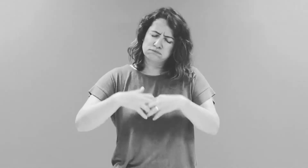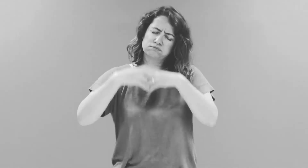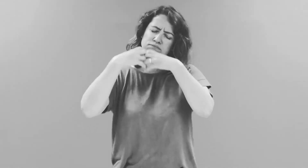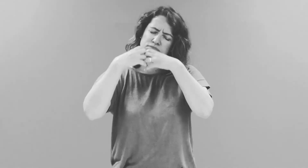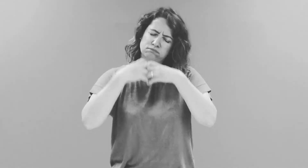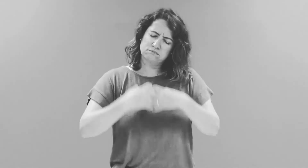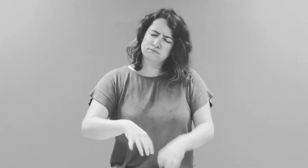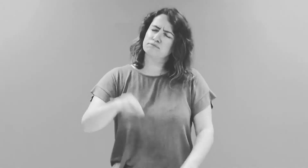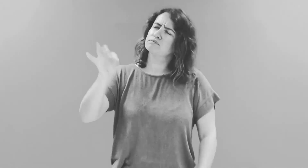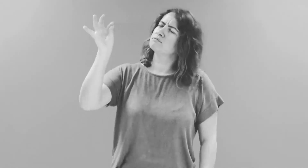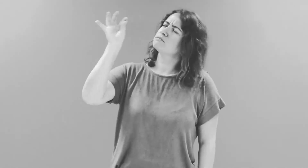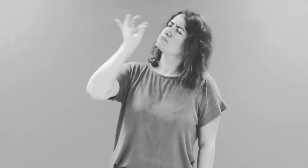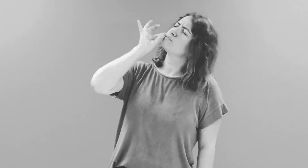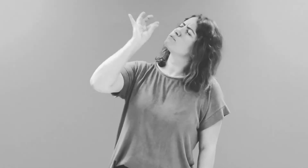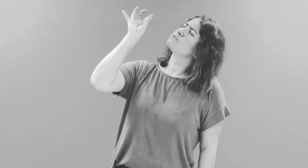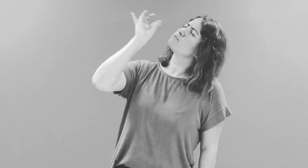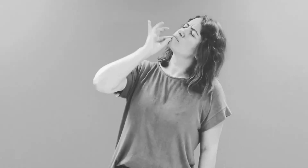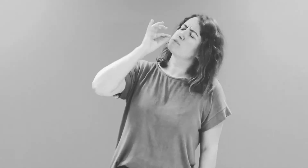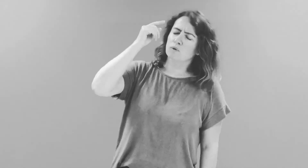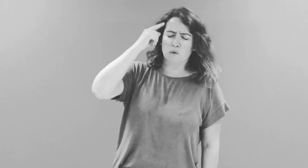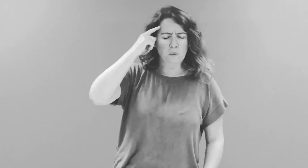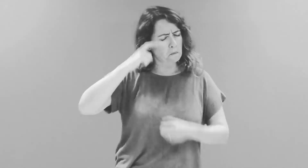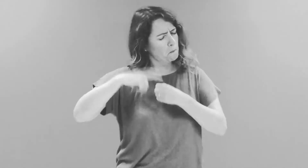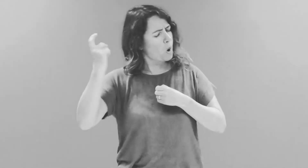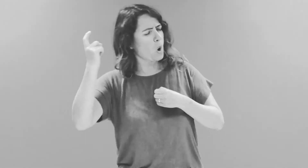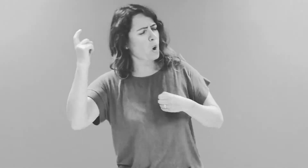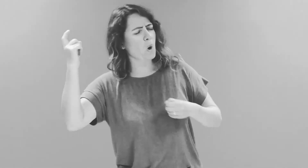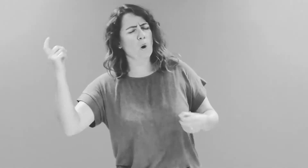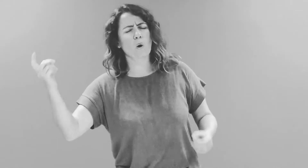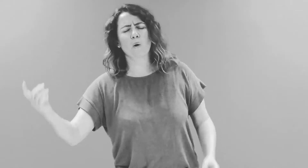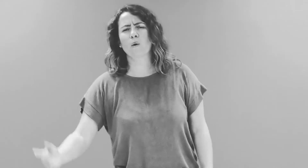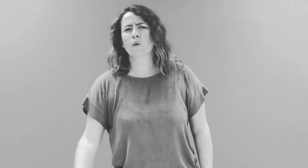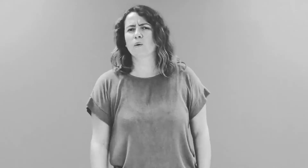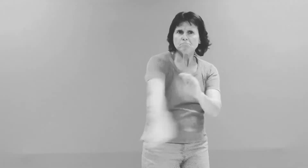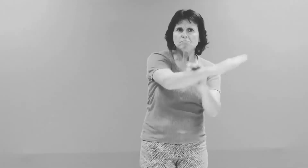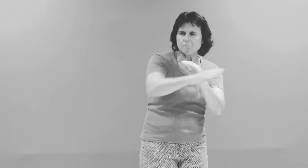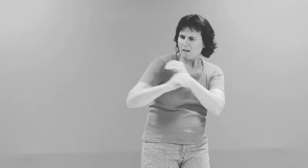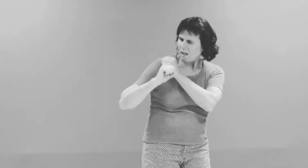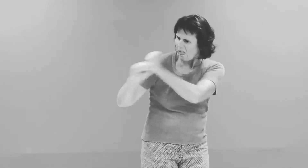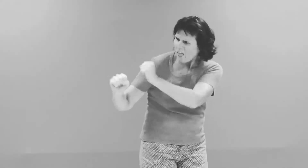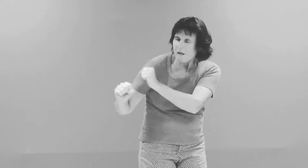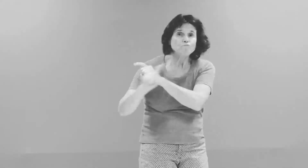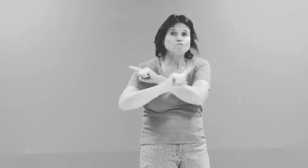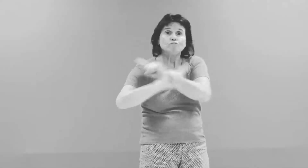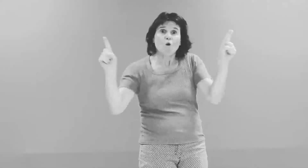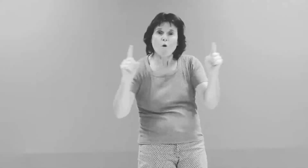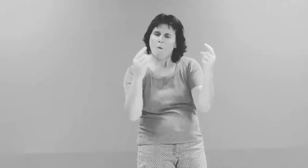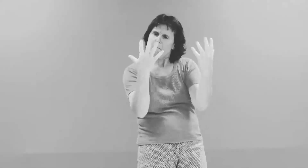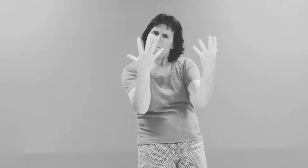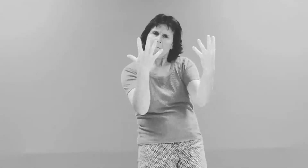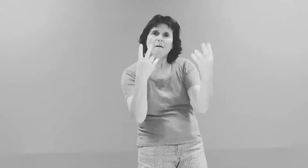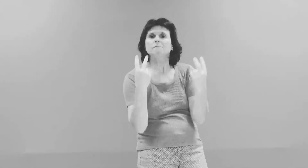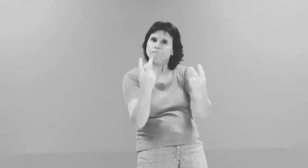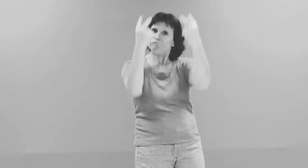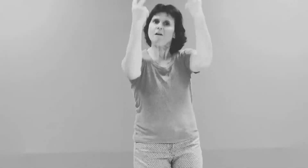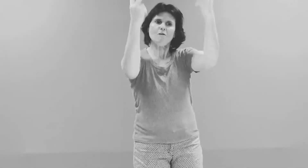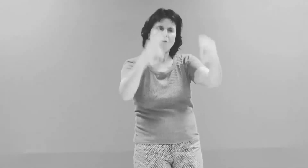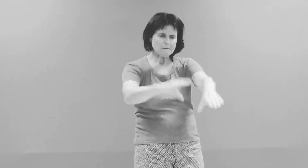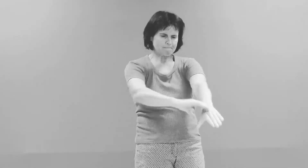n'agite tes neurones, pas même le shit que tu mets dans tes cônes Va voir ailleurs, rien ne te retient, va vite